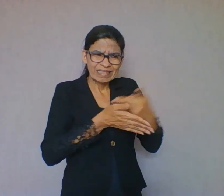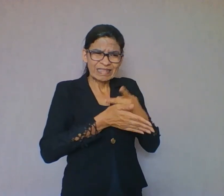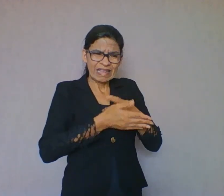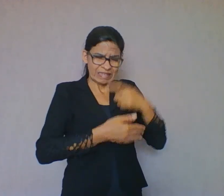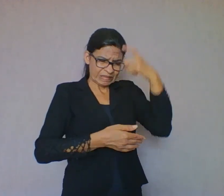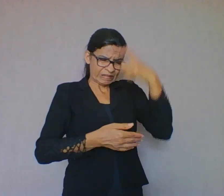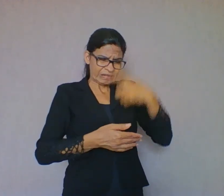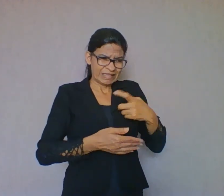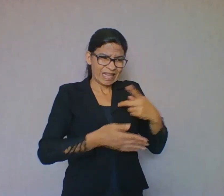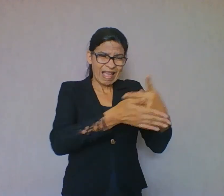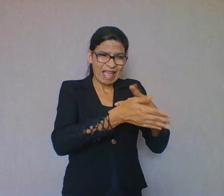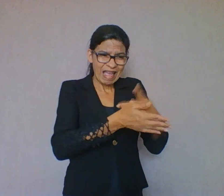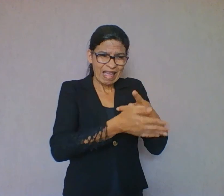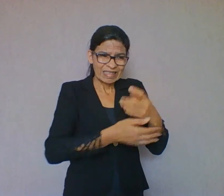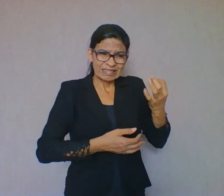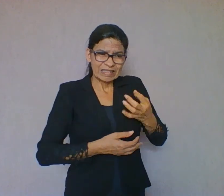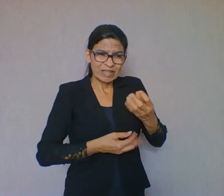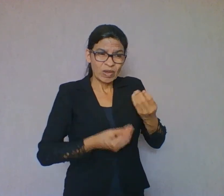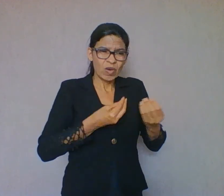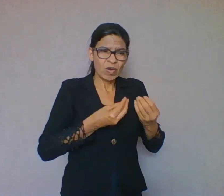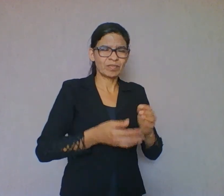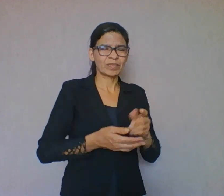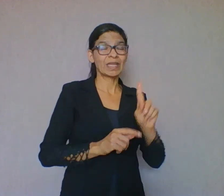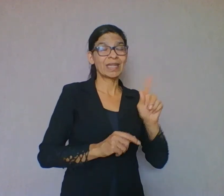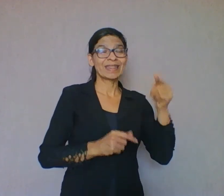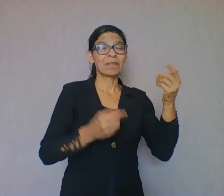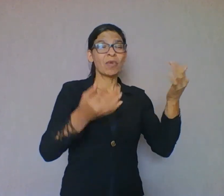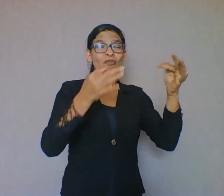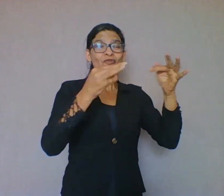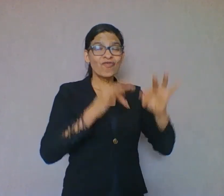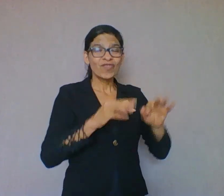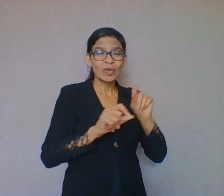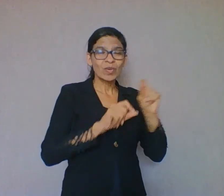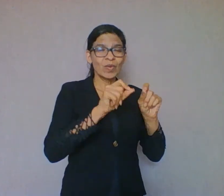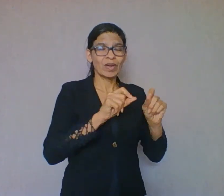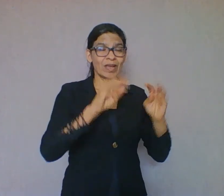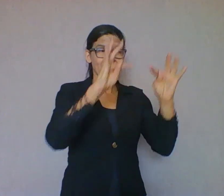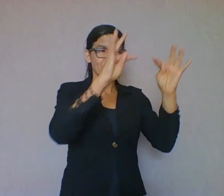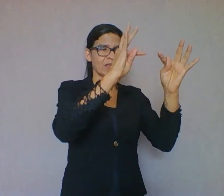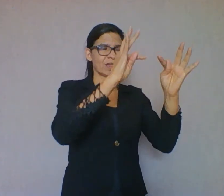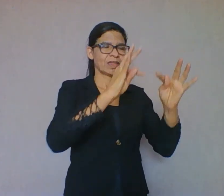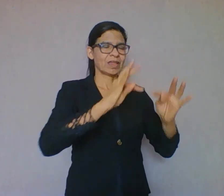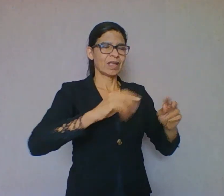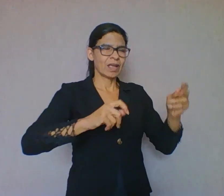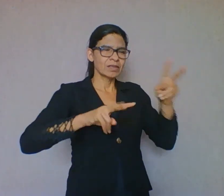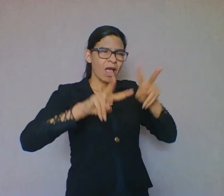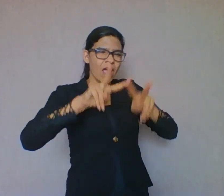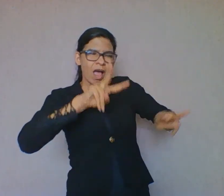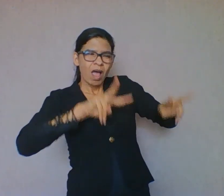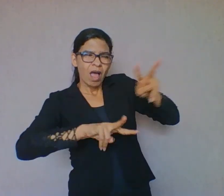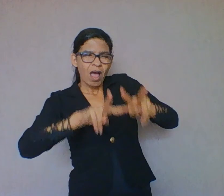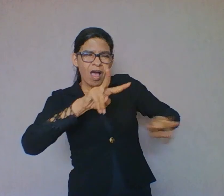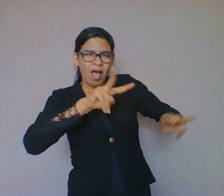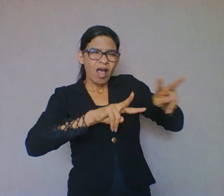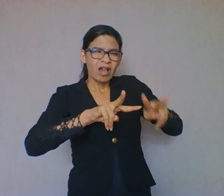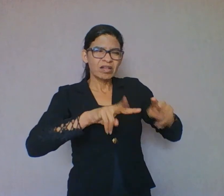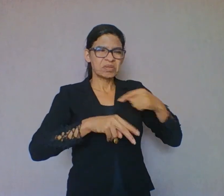avaliação crítica do texto. Eu pego um texto, eu não tenho que aceitar tudo o que está no texto. Eu tenho que